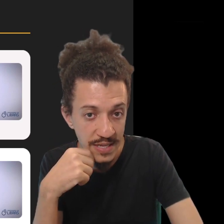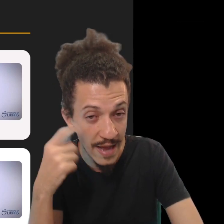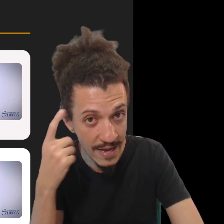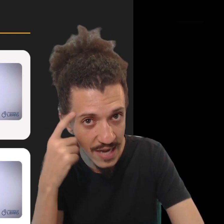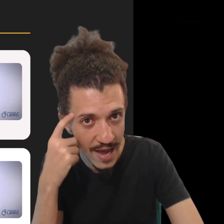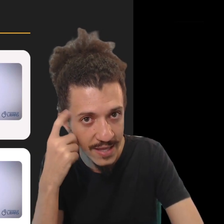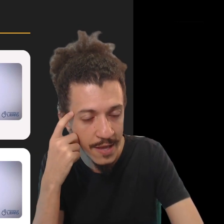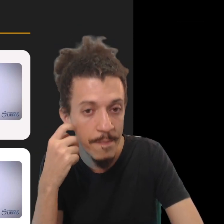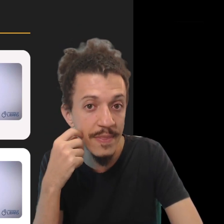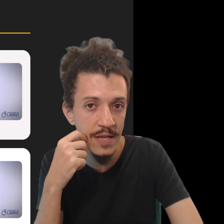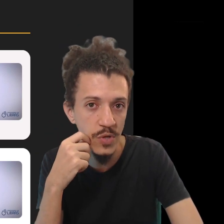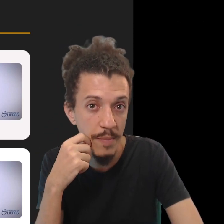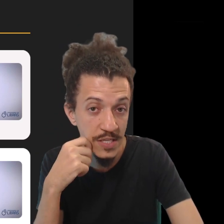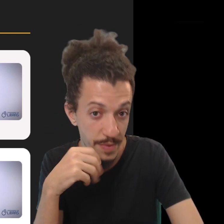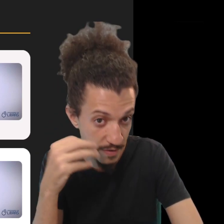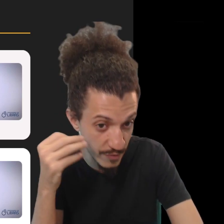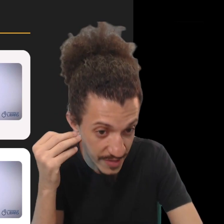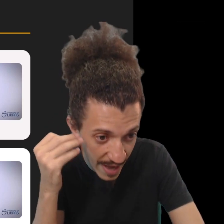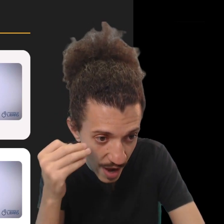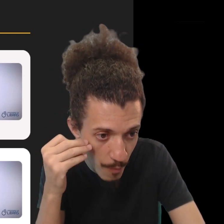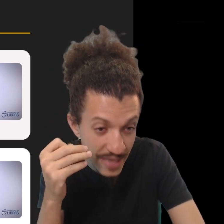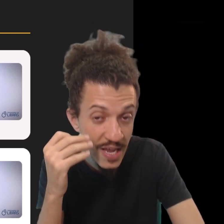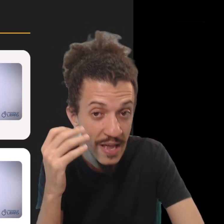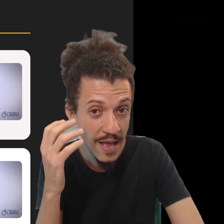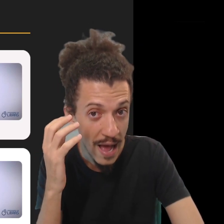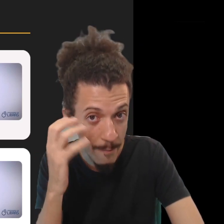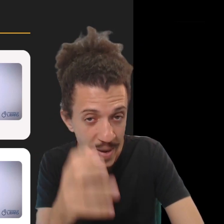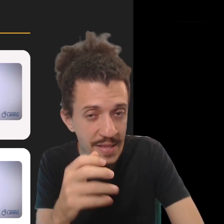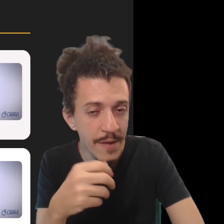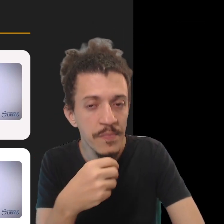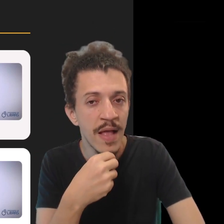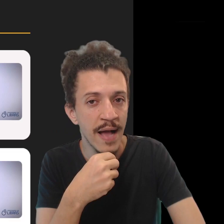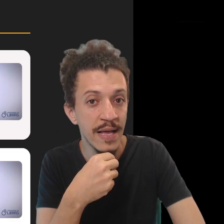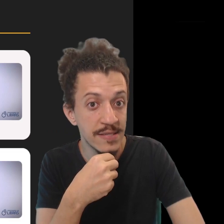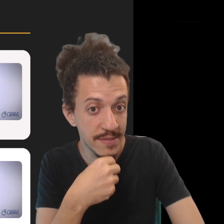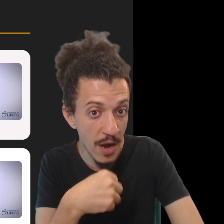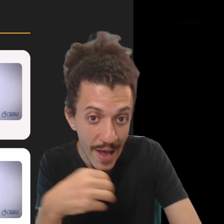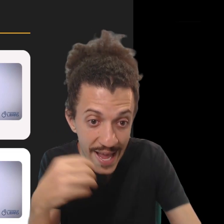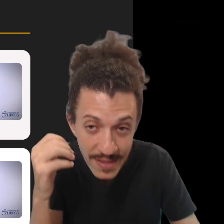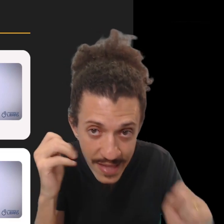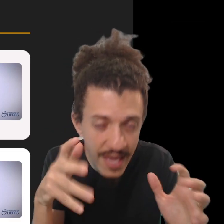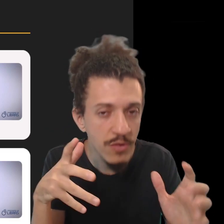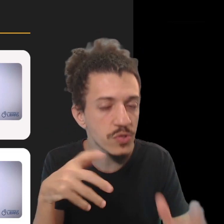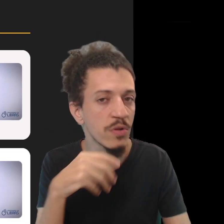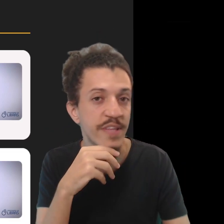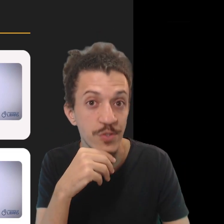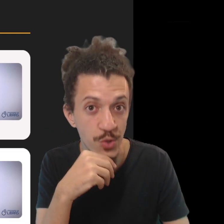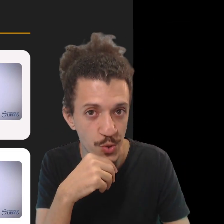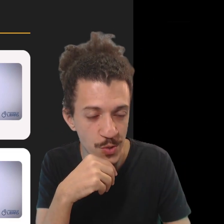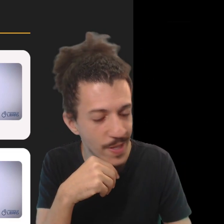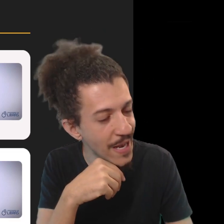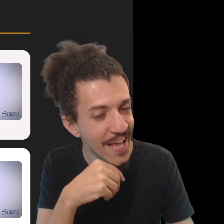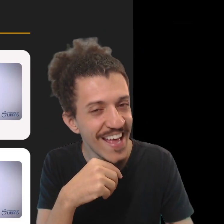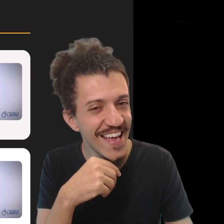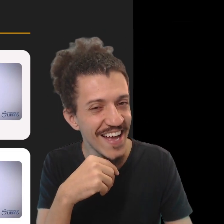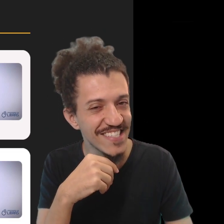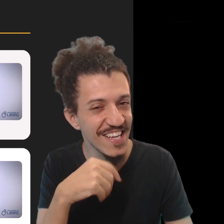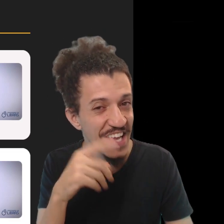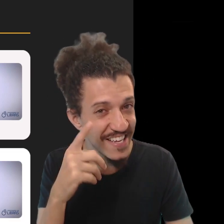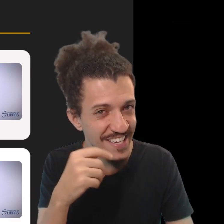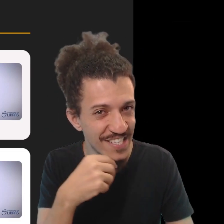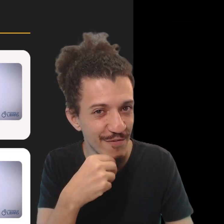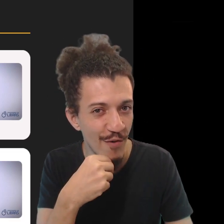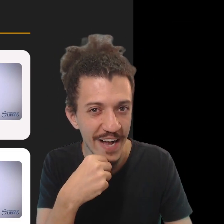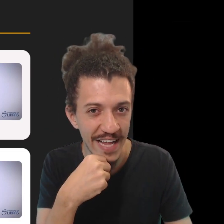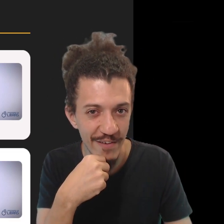com mais facilidade aqui na sua mente, para que você realmente aprenda aquele sinal, entenda os contextos de uso dele e